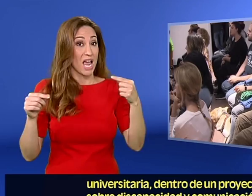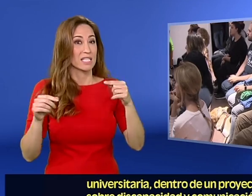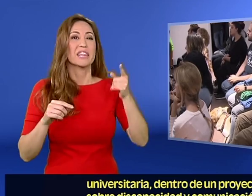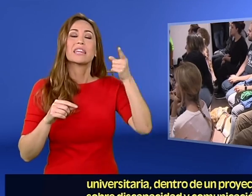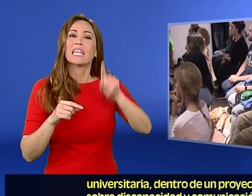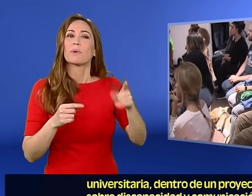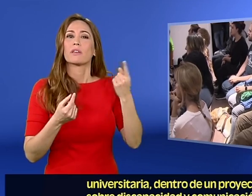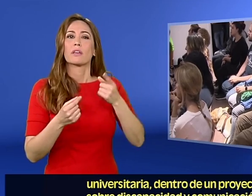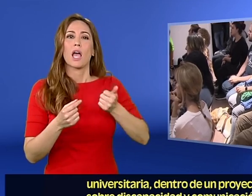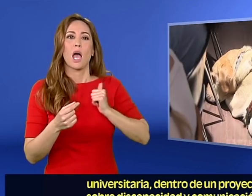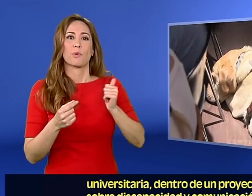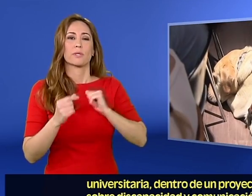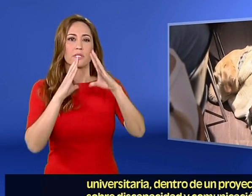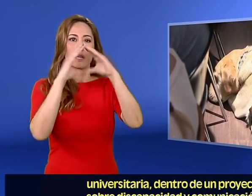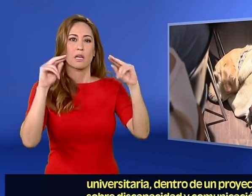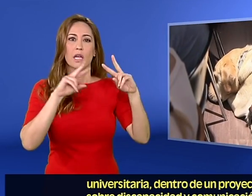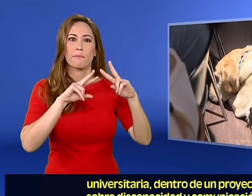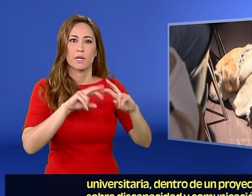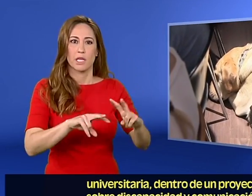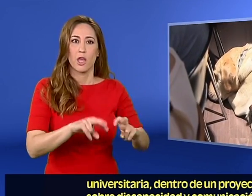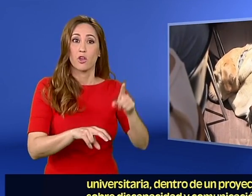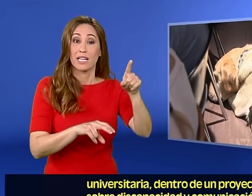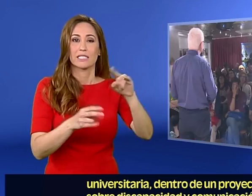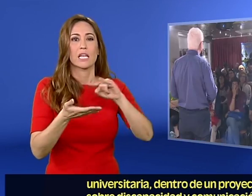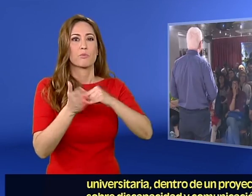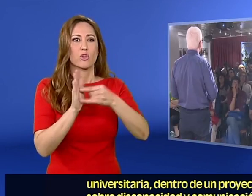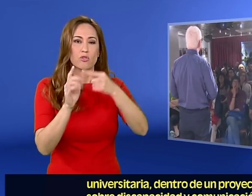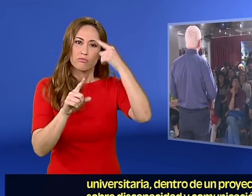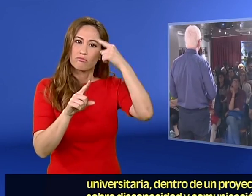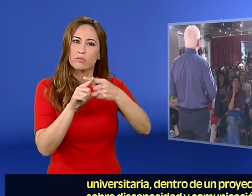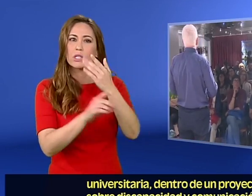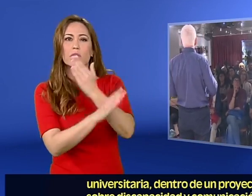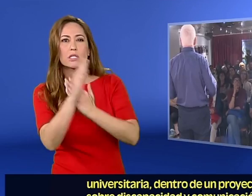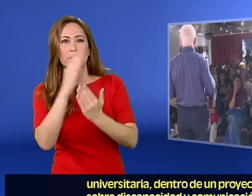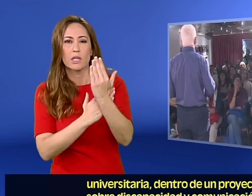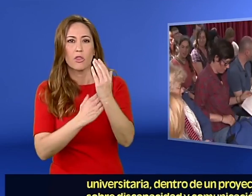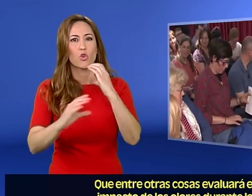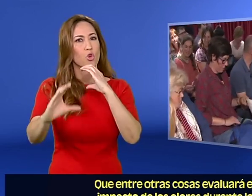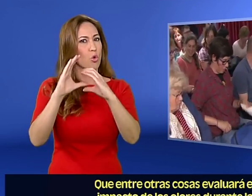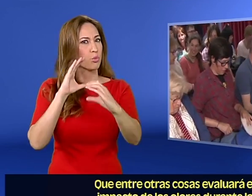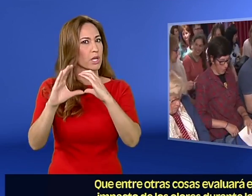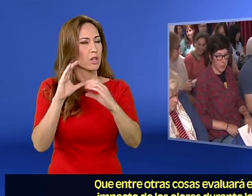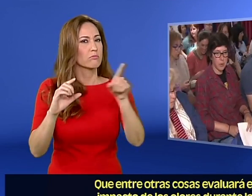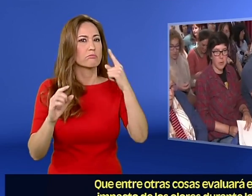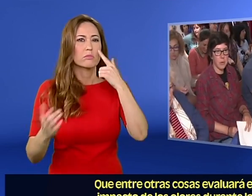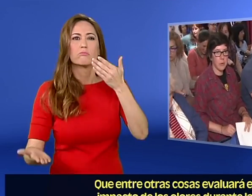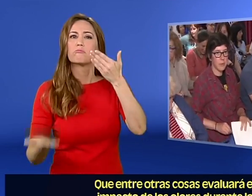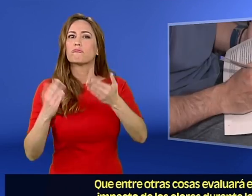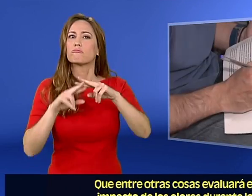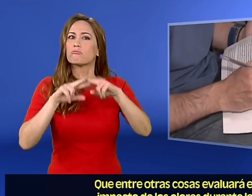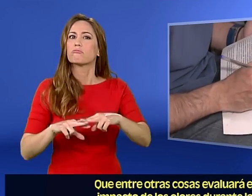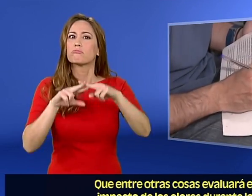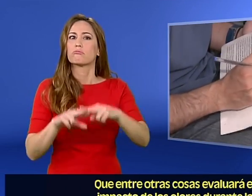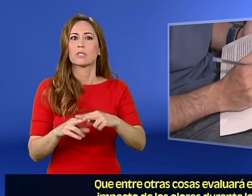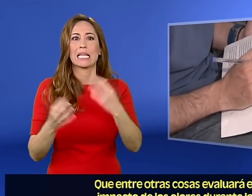universitaria, dentro de un proyecto sobre discapacidad y comunicación, que entre otras cosas evaluará el